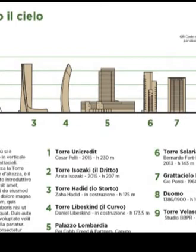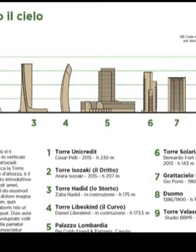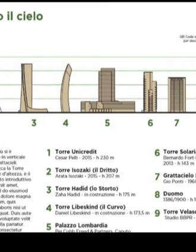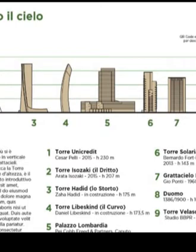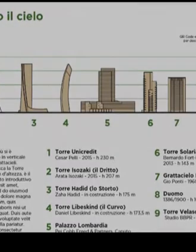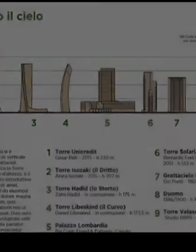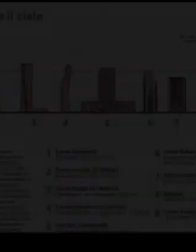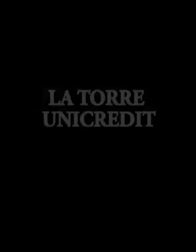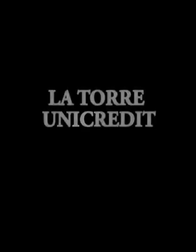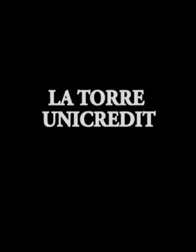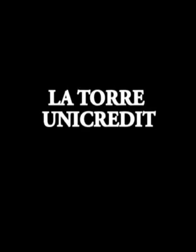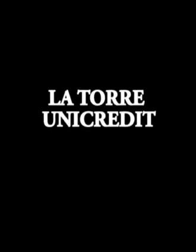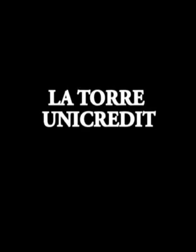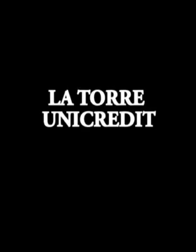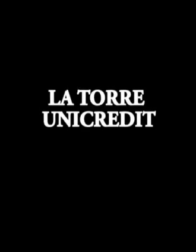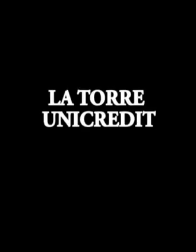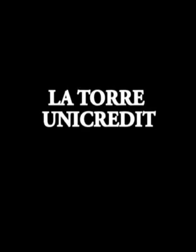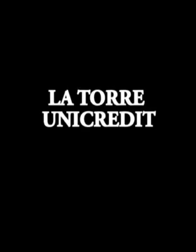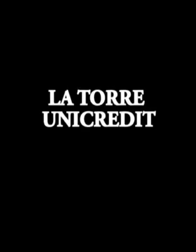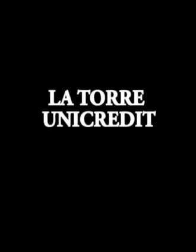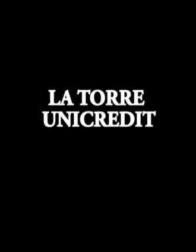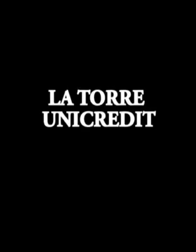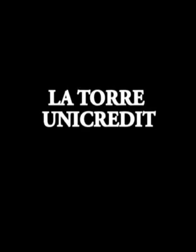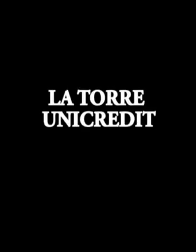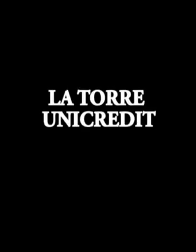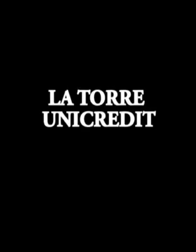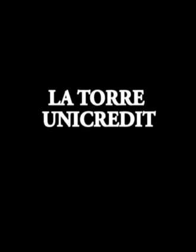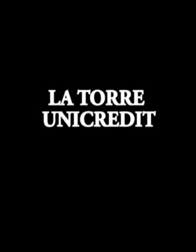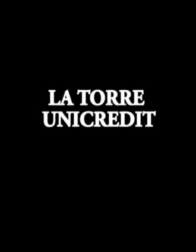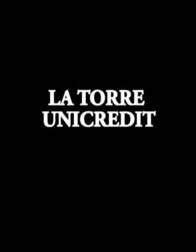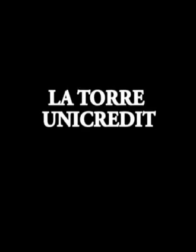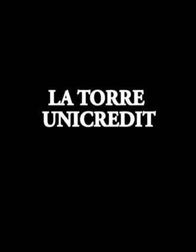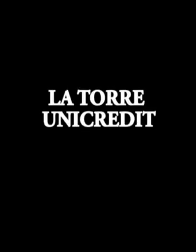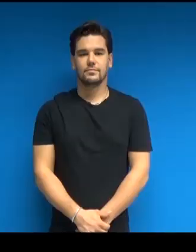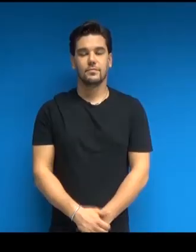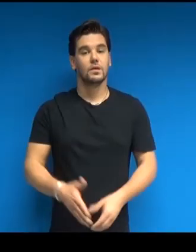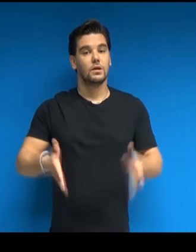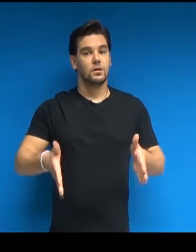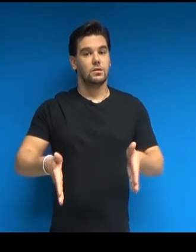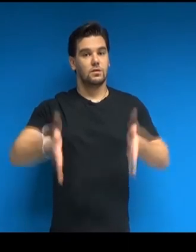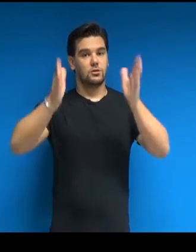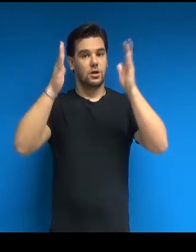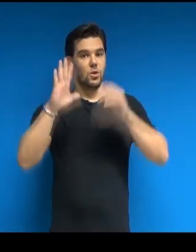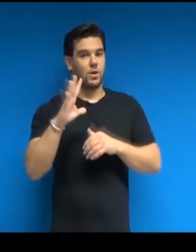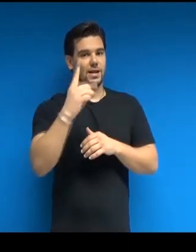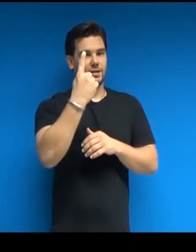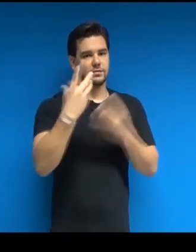La torre Unicredit numero 1 costituisce con altre due